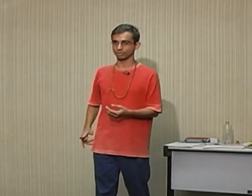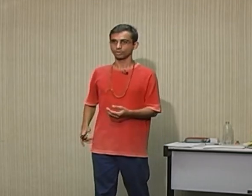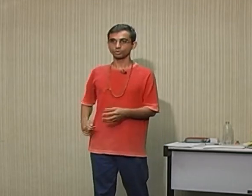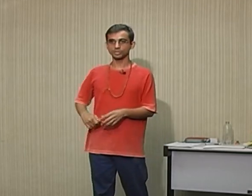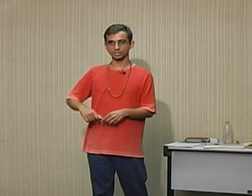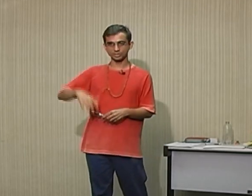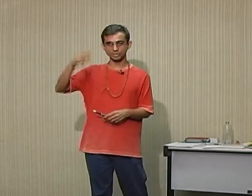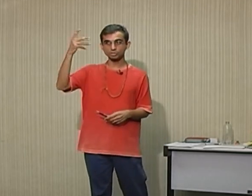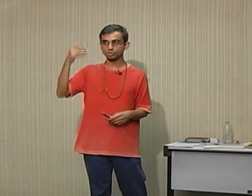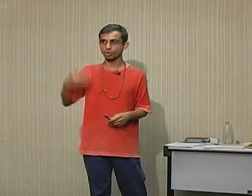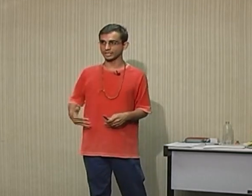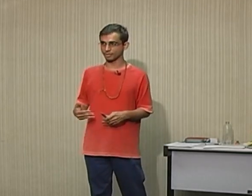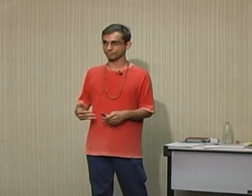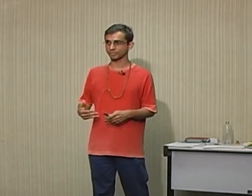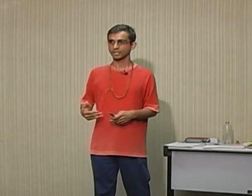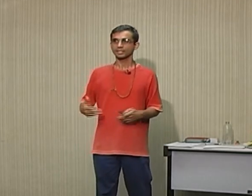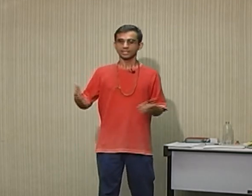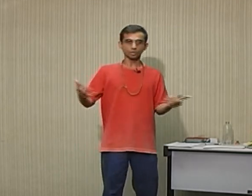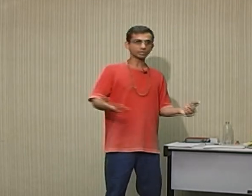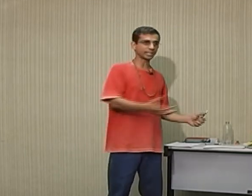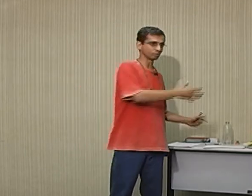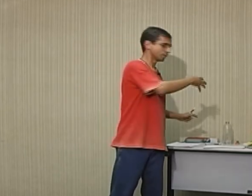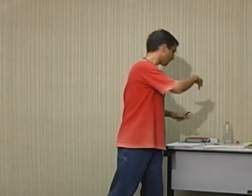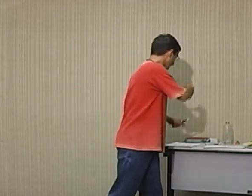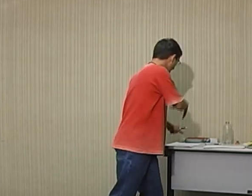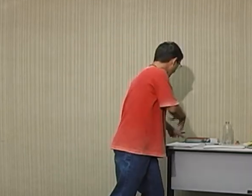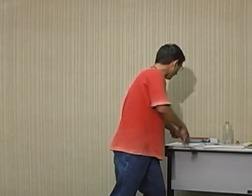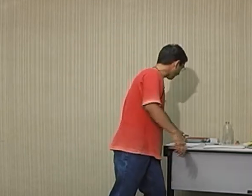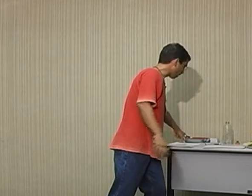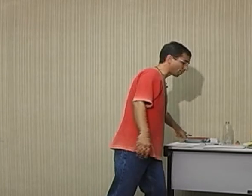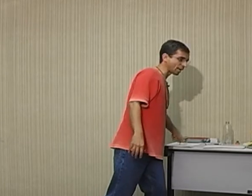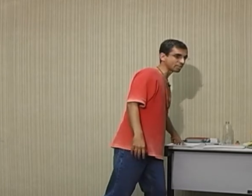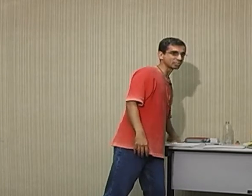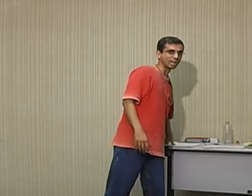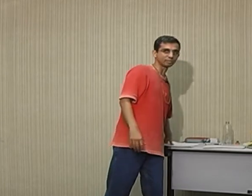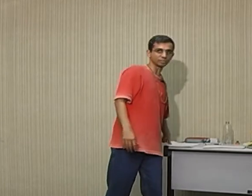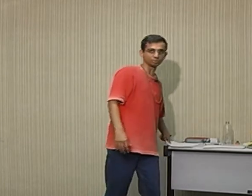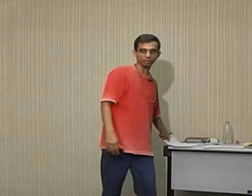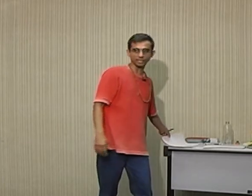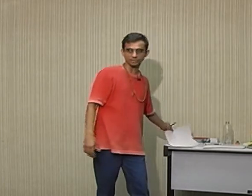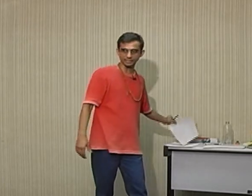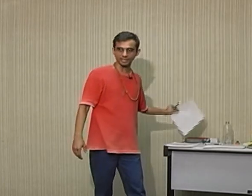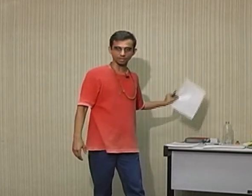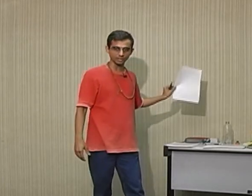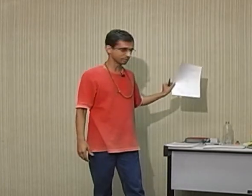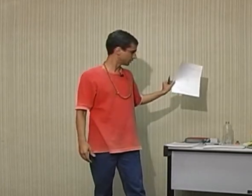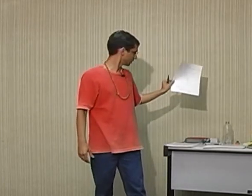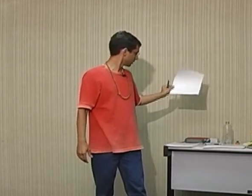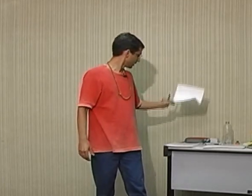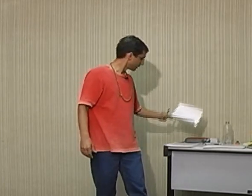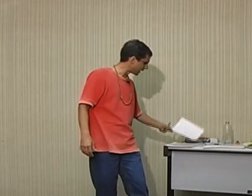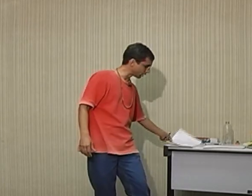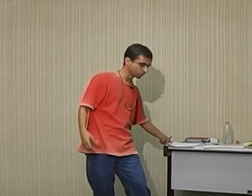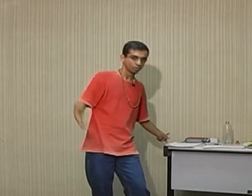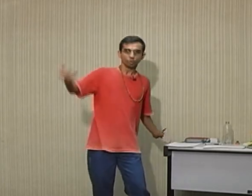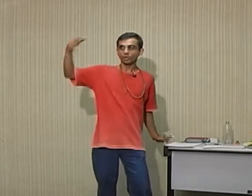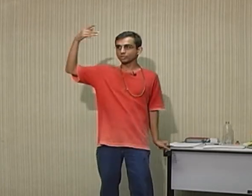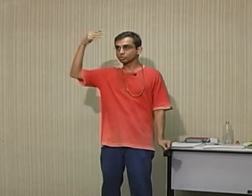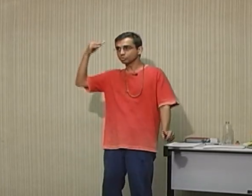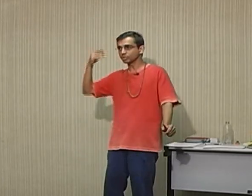Ou seja, existe a história. Eu tenho a palavra-chave aqui no meu caso dessa aula, tenho o resumo da